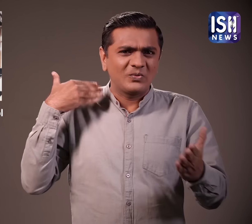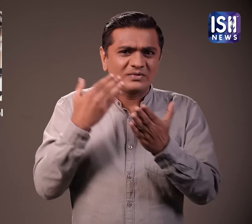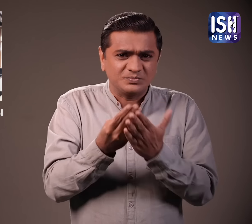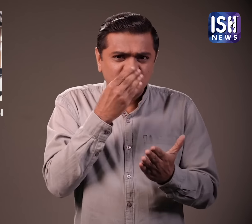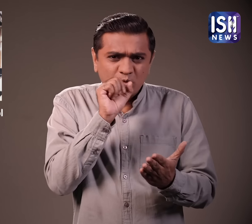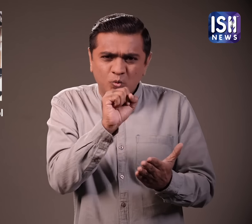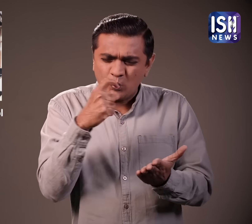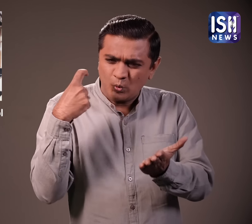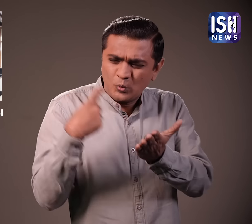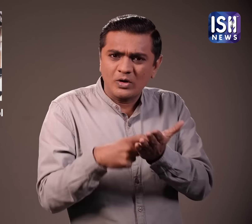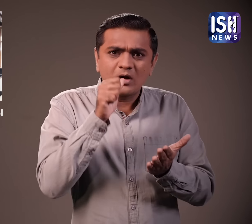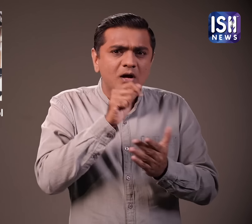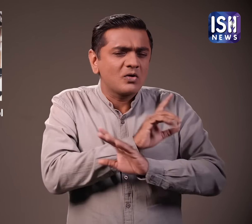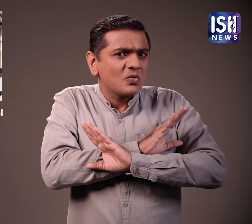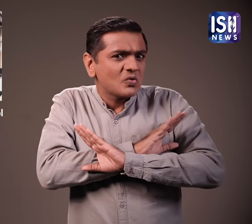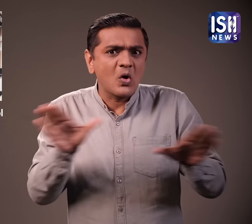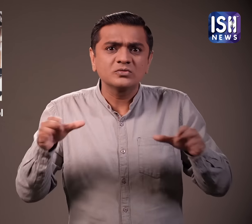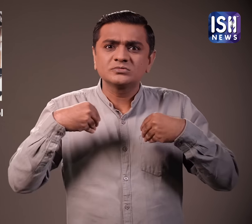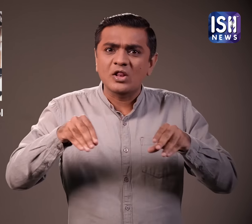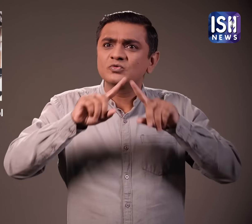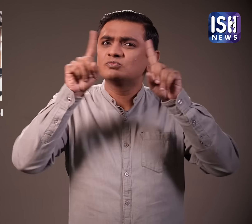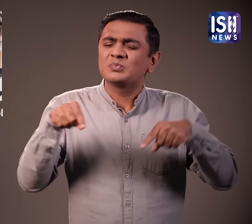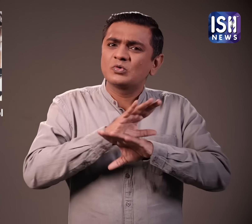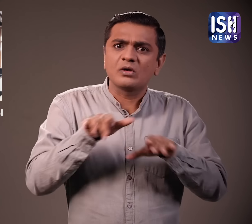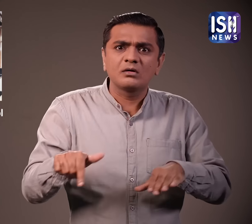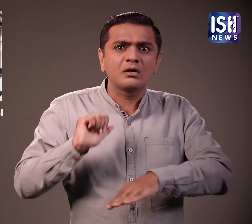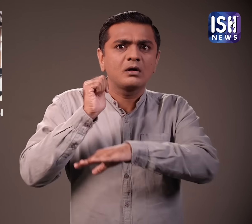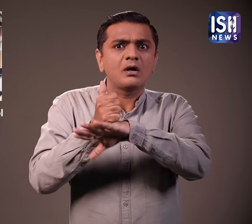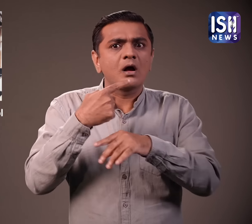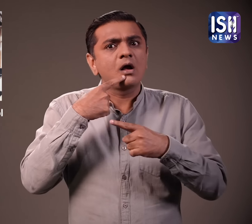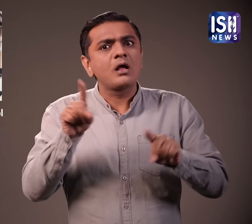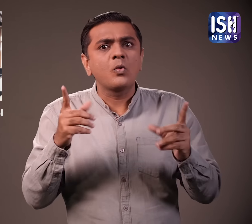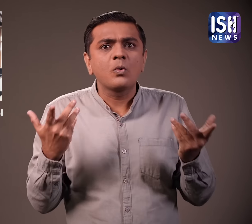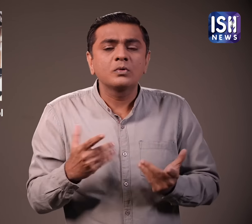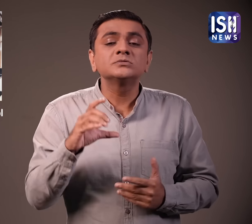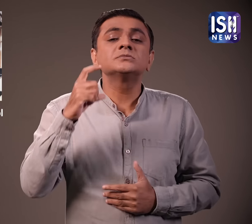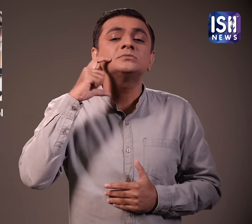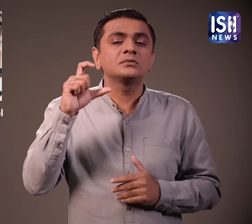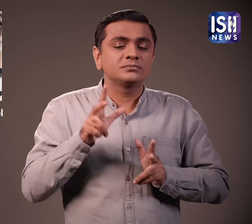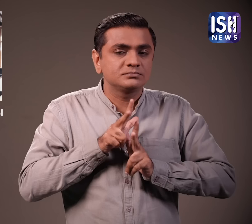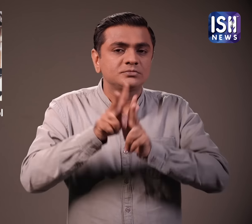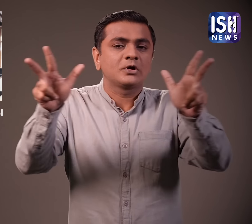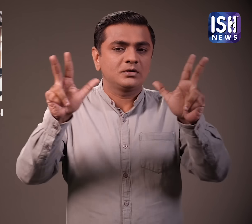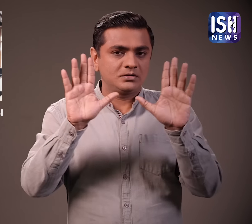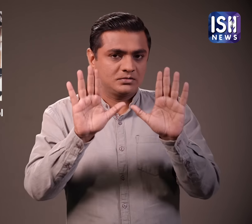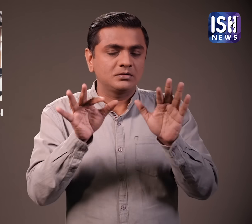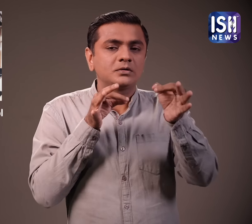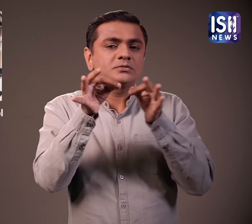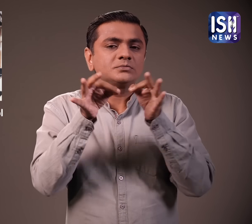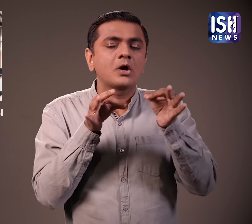इसलामिक देश होने के नाते शराब पर सक्त प्रतिबन था उन्होंने इस शराब की दुकान को अनुमदी कैसे दे दी CIC नियमों के साथ एक